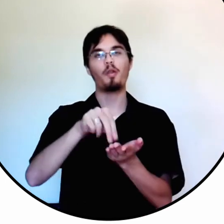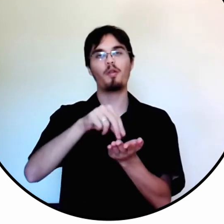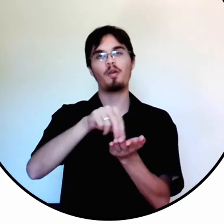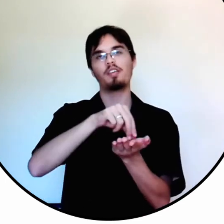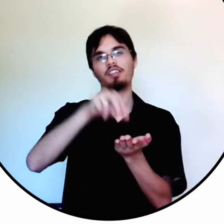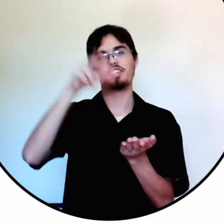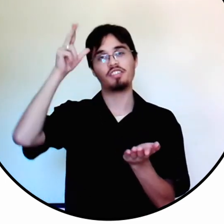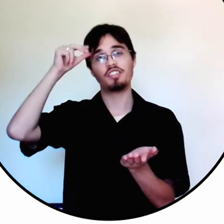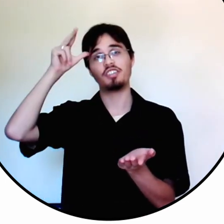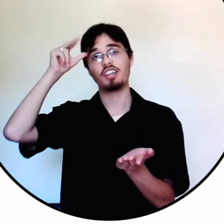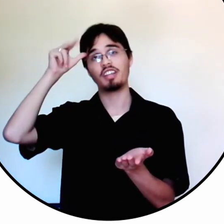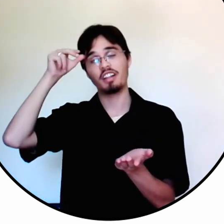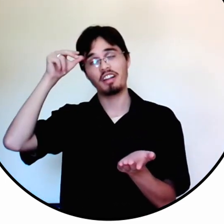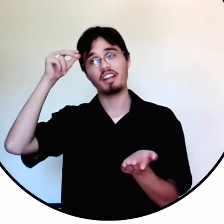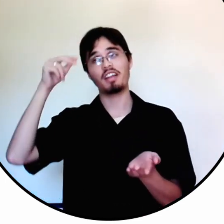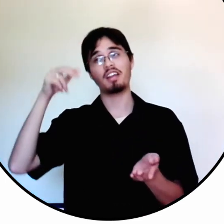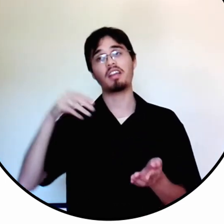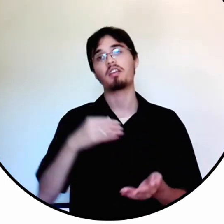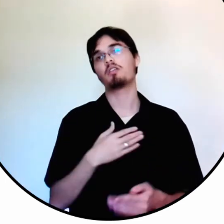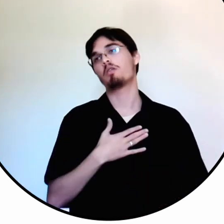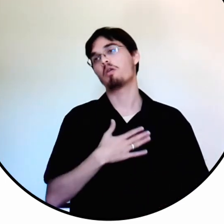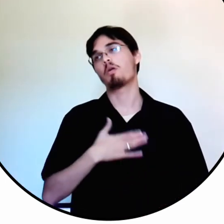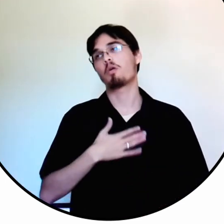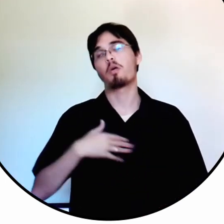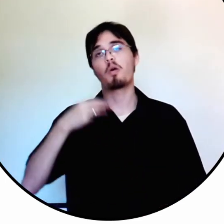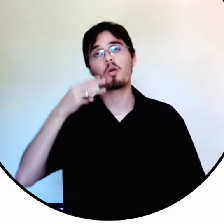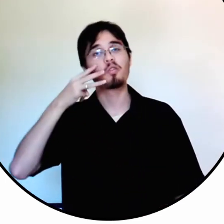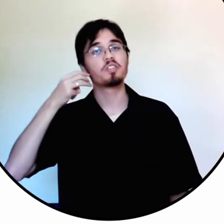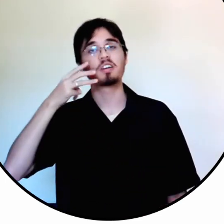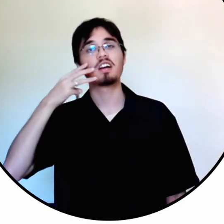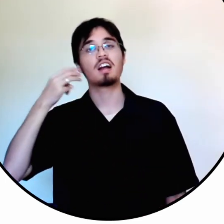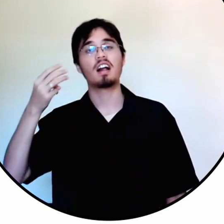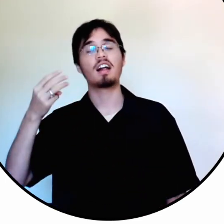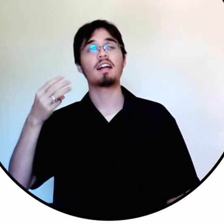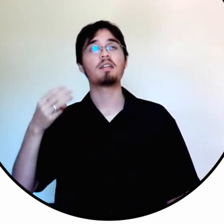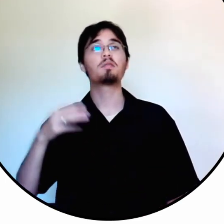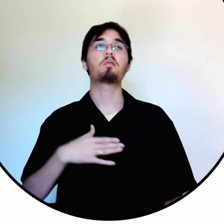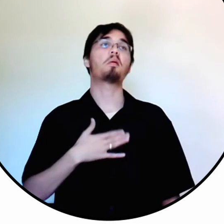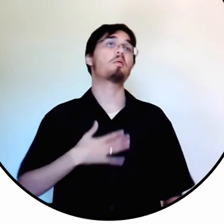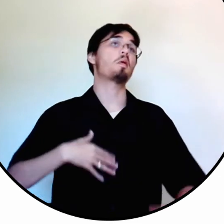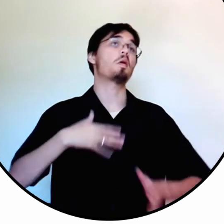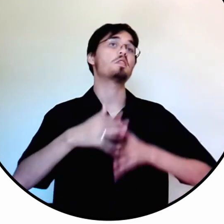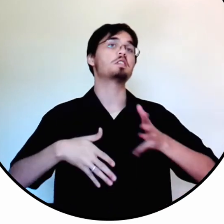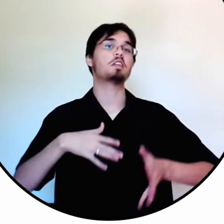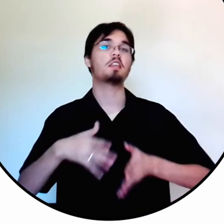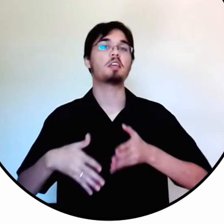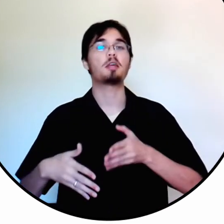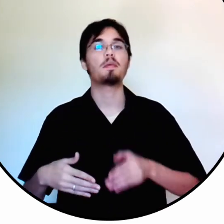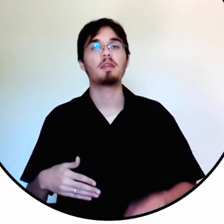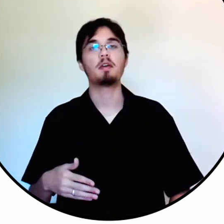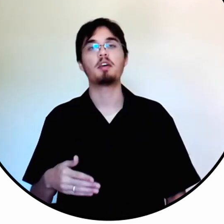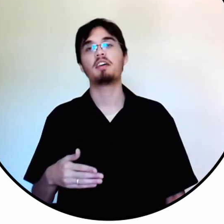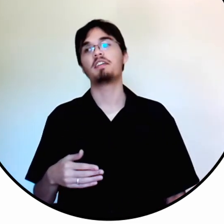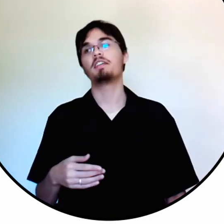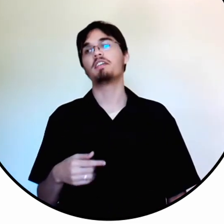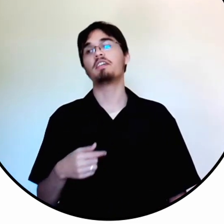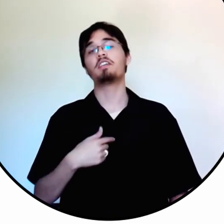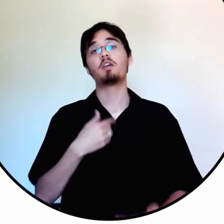Eu gosto de xadrez. Gosto de gatos. Gosto de libras.